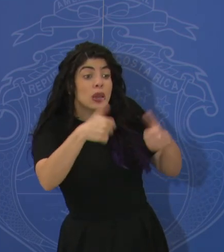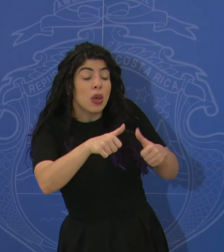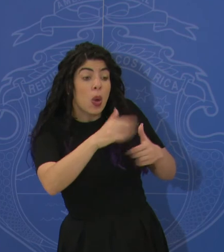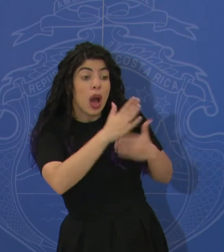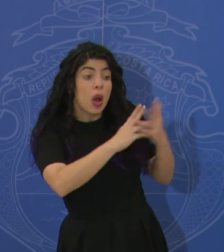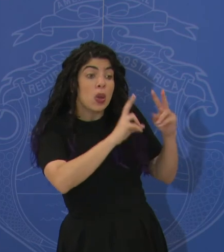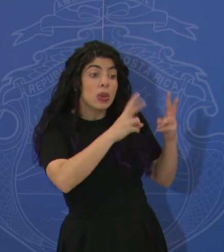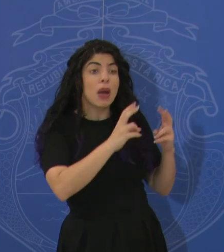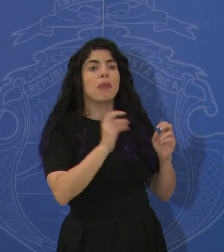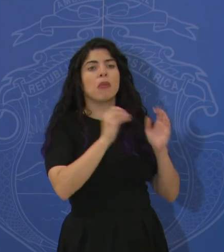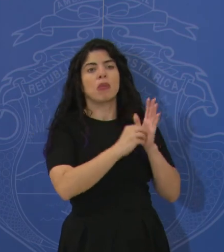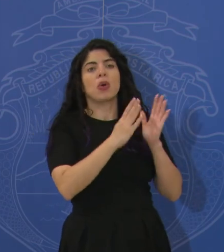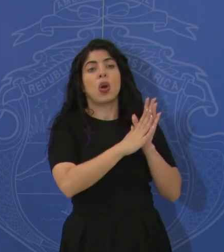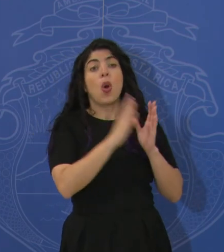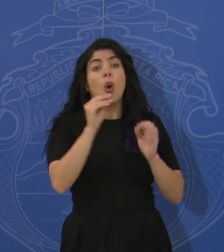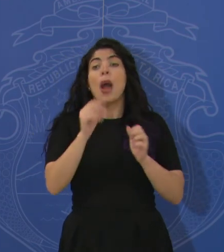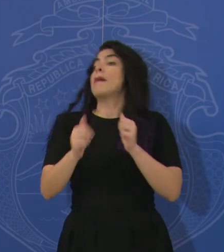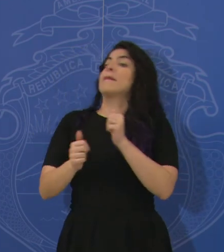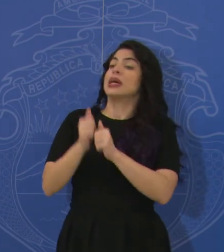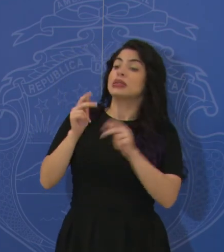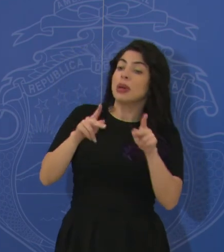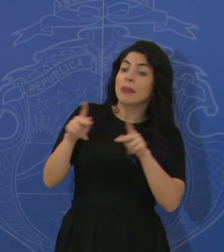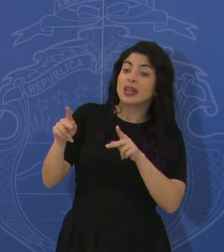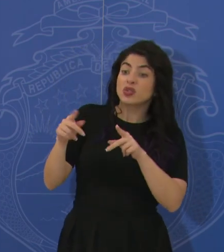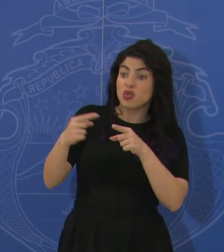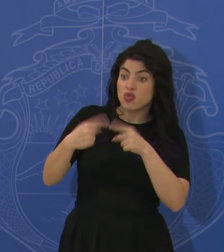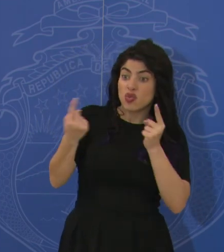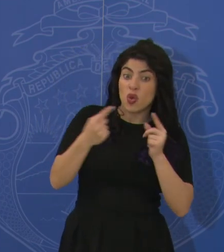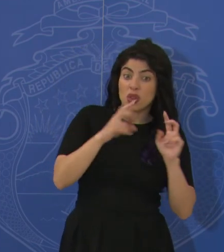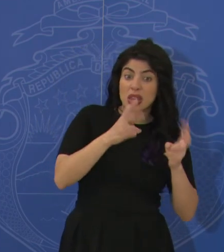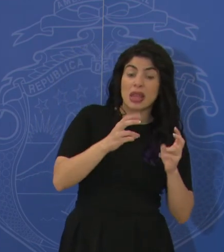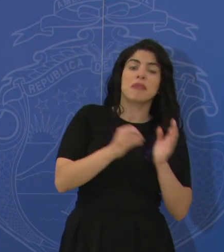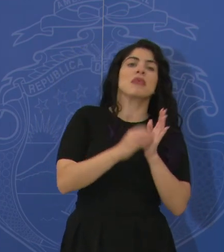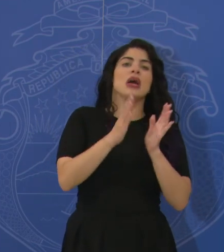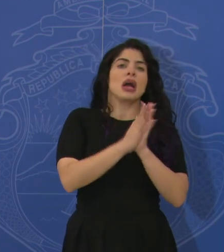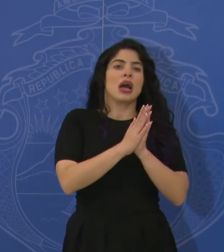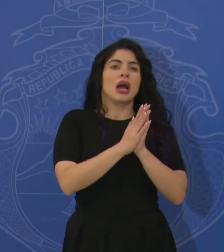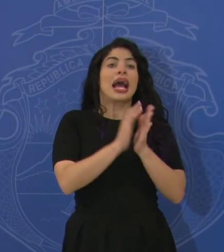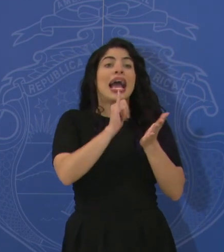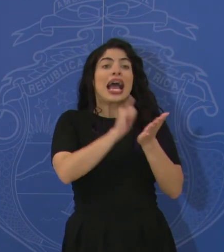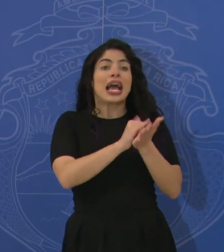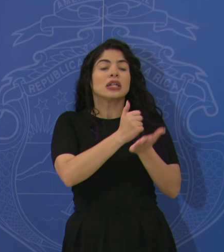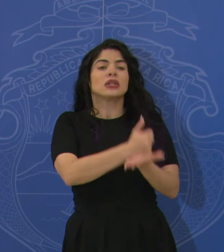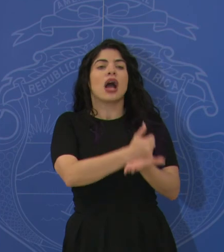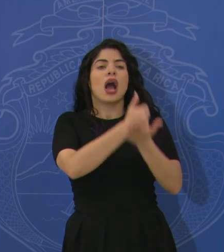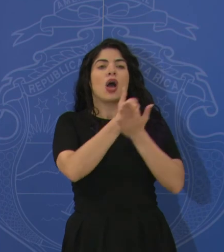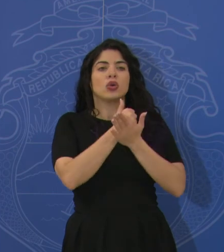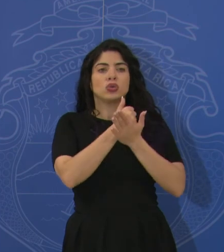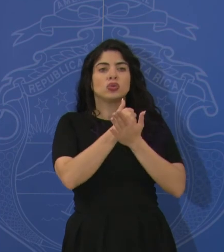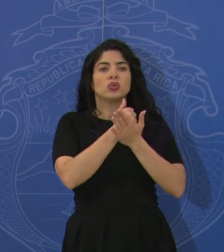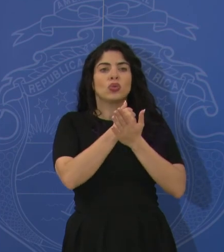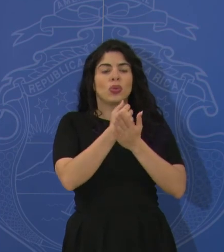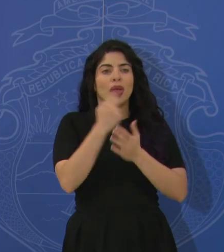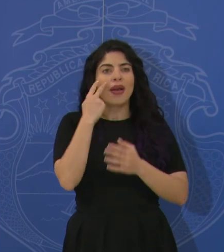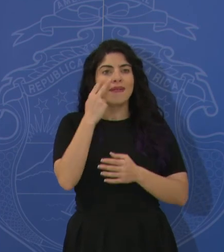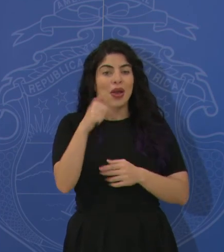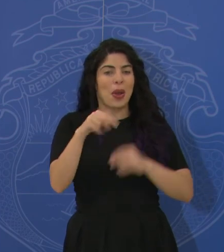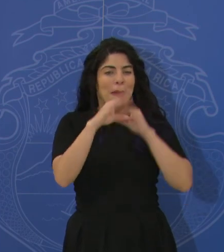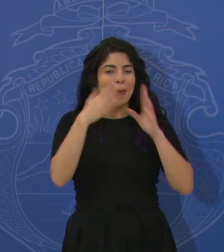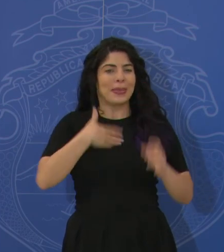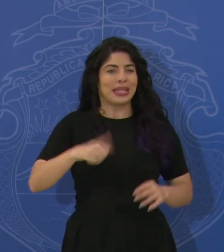algo o que una amplísima mayoría esté en contra de algo. Y eso le permite a usted ver algo que el presidente señalaba la mañana.